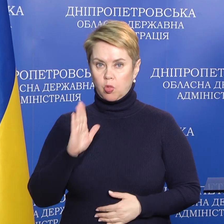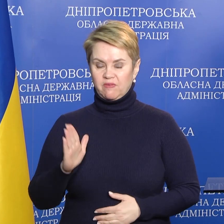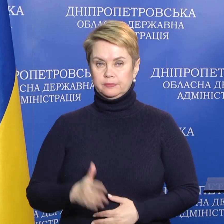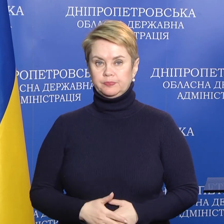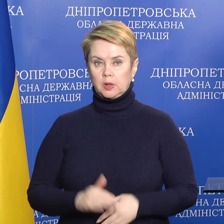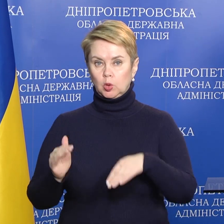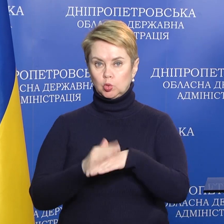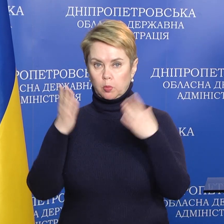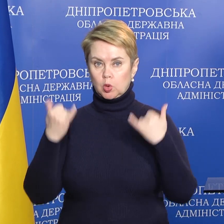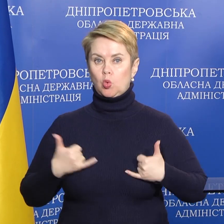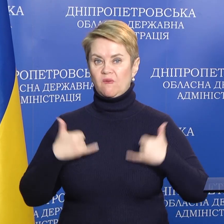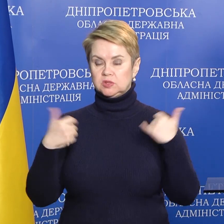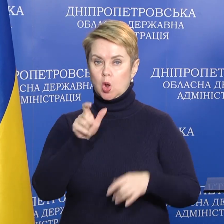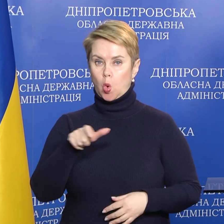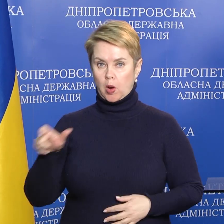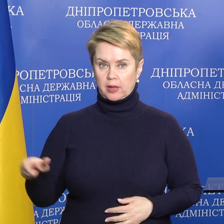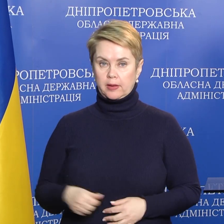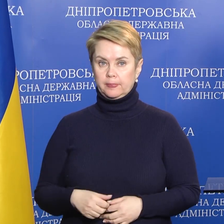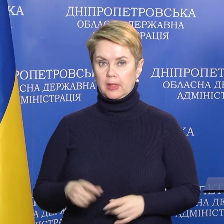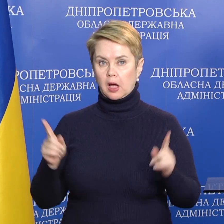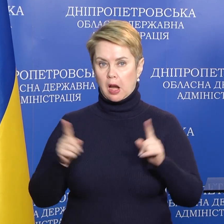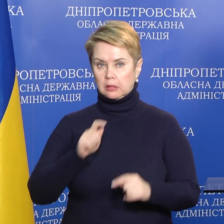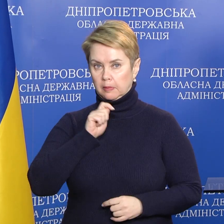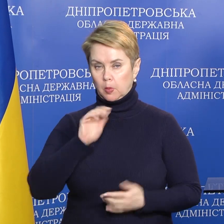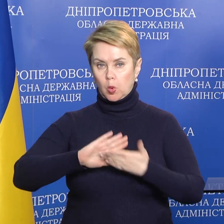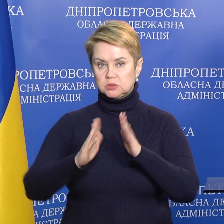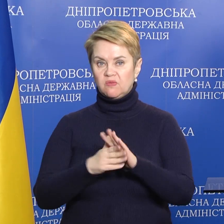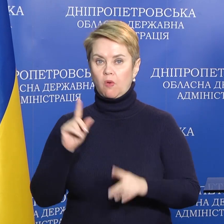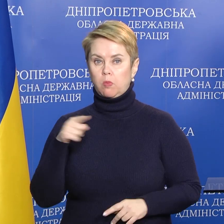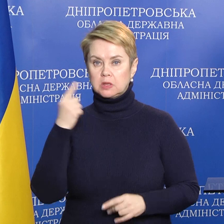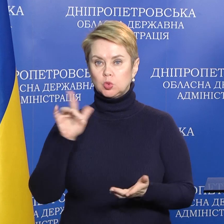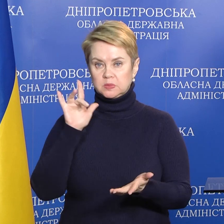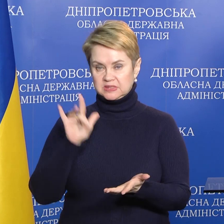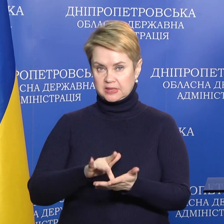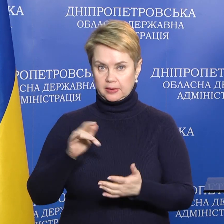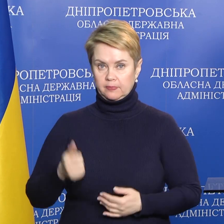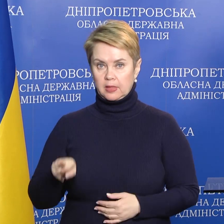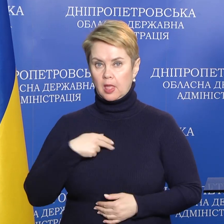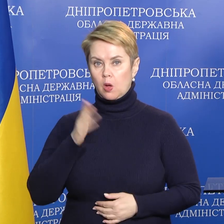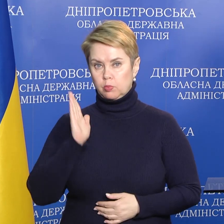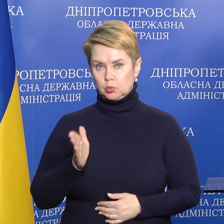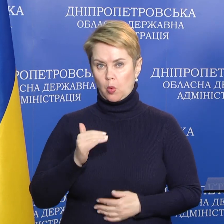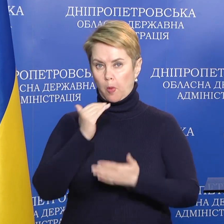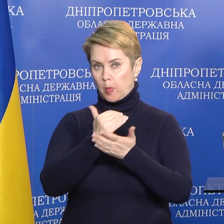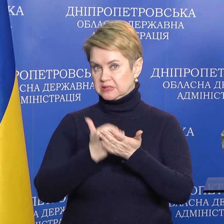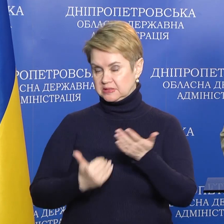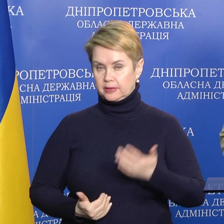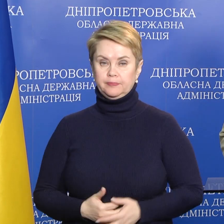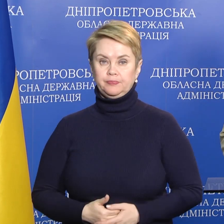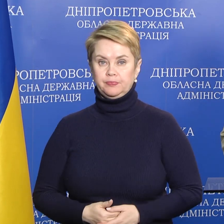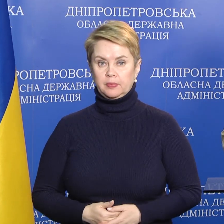Добрый день, уважаемые коллеги. Краткий брифинг по ситуации в областном центре. Я буду по позициям.